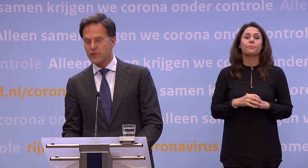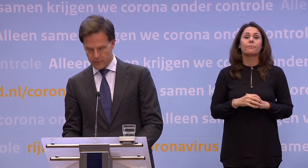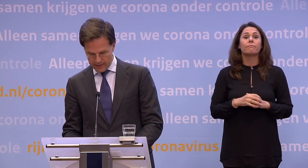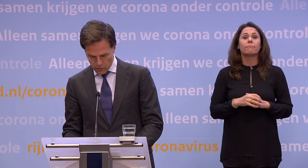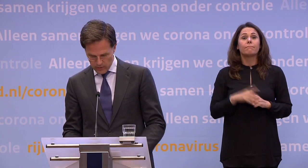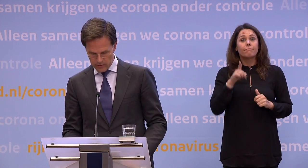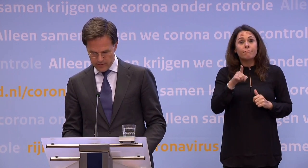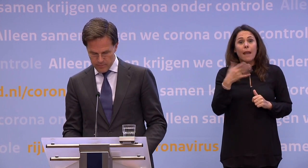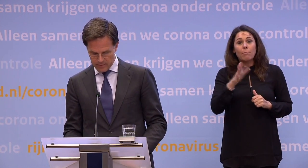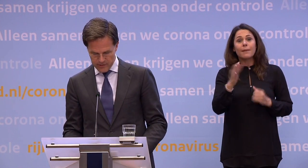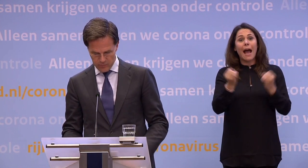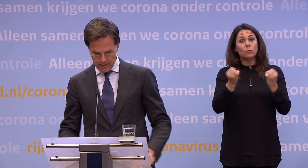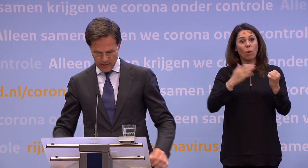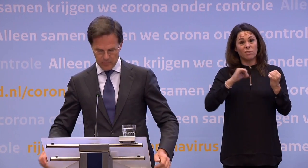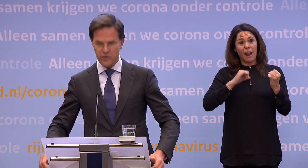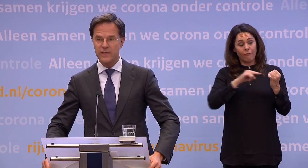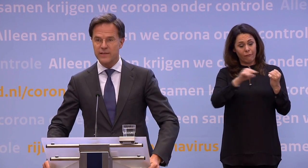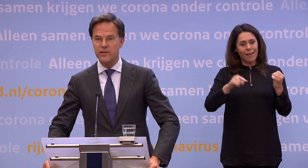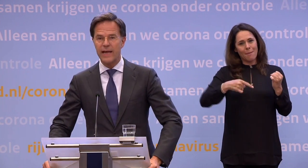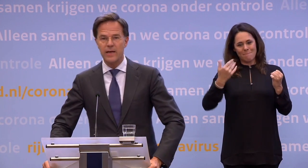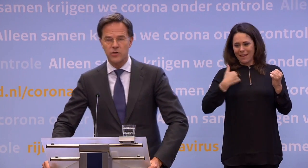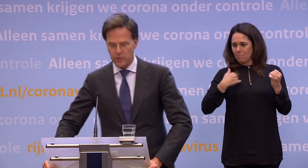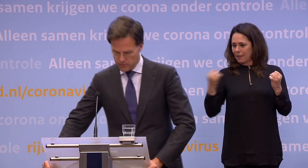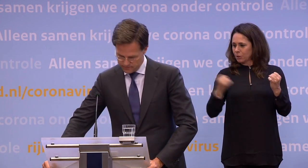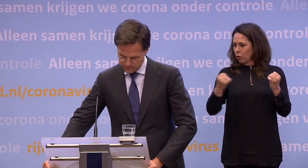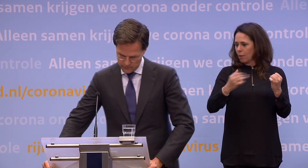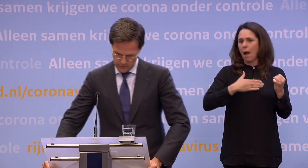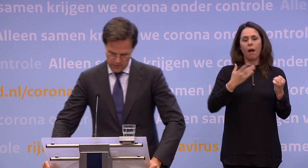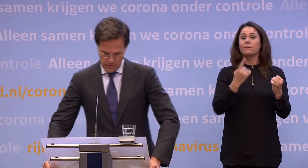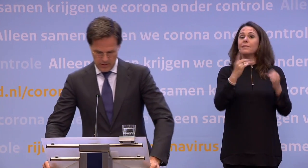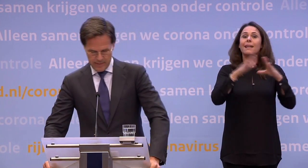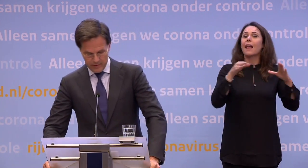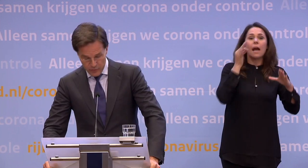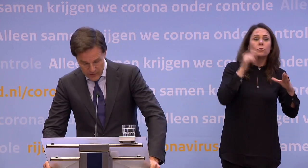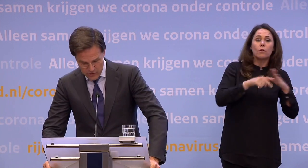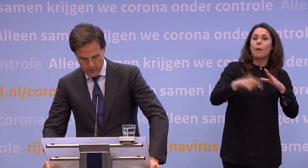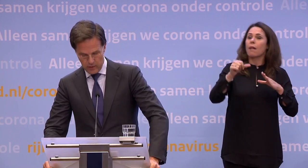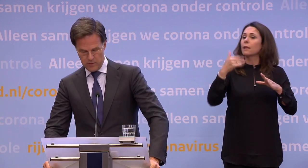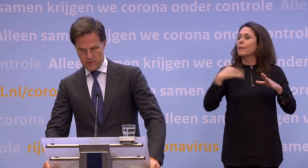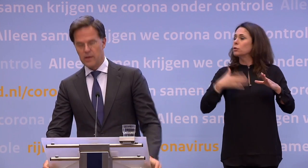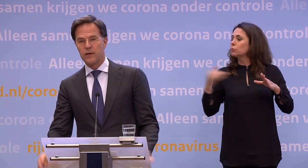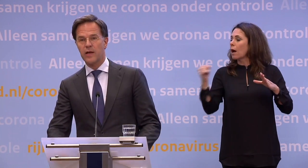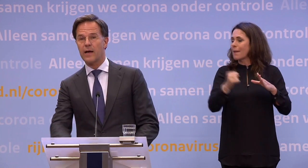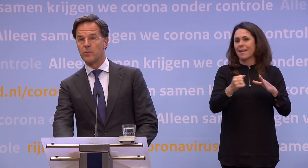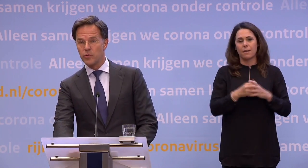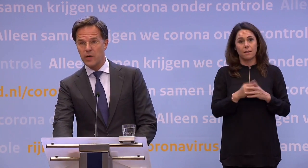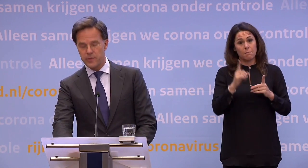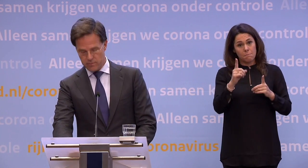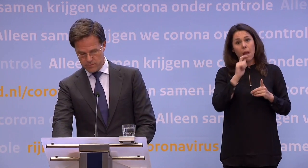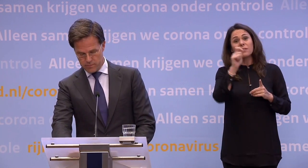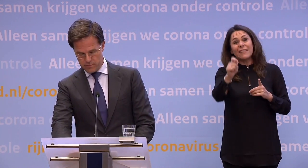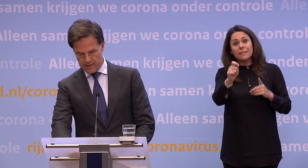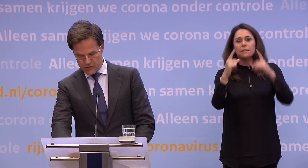mag je vanaf 1 juli weer meer mensen meenemen met wie je niet in één huis woont. Maar het advies is wel, draag een